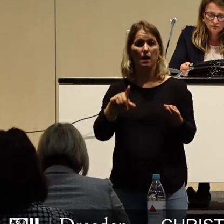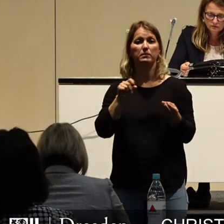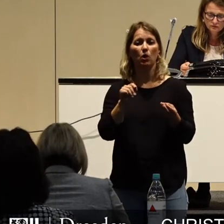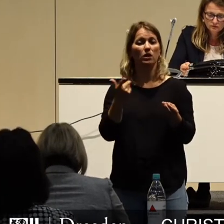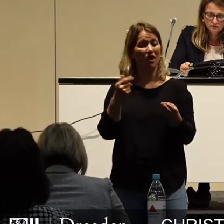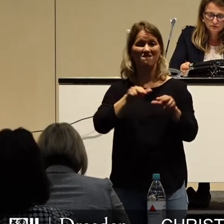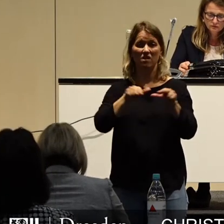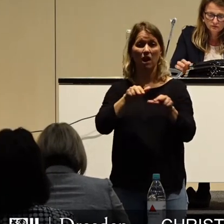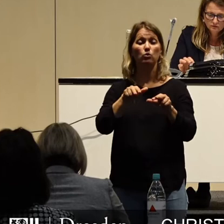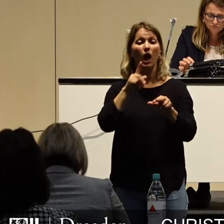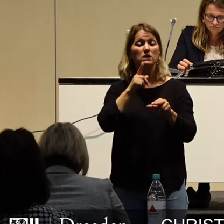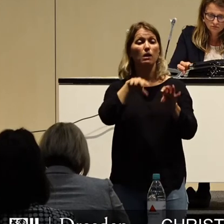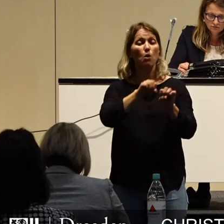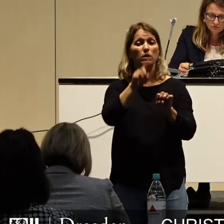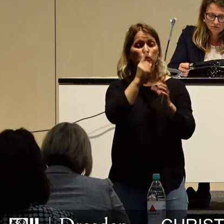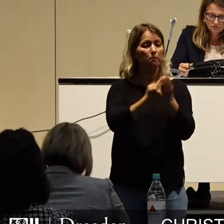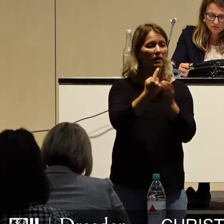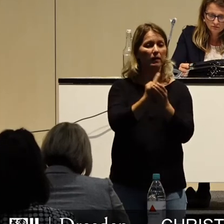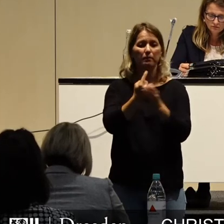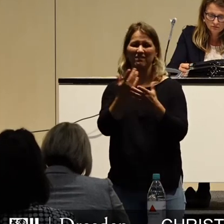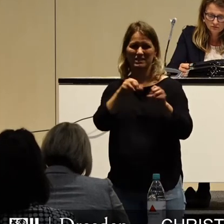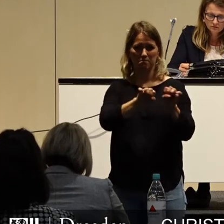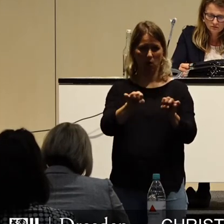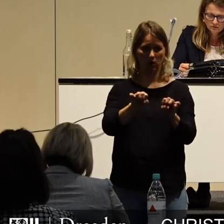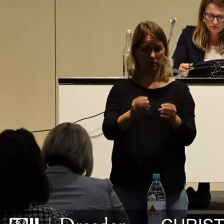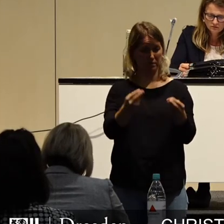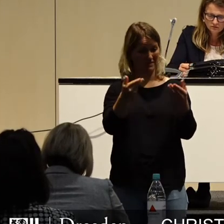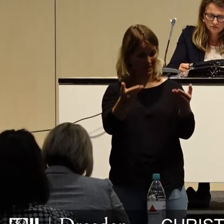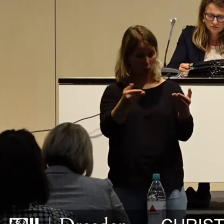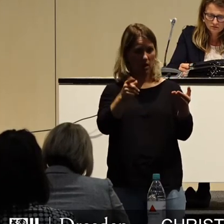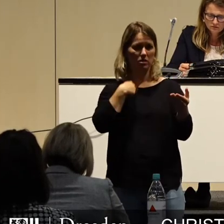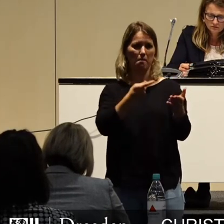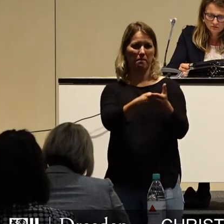erstmal mögliche Szenarien entwickeln lässt, die es unsererseits dann zu bewerten gilt.